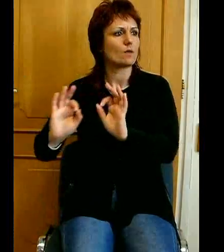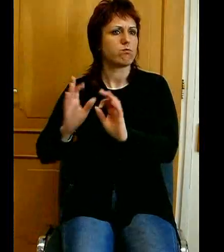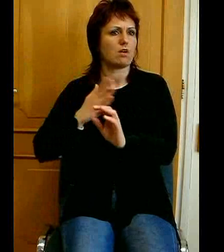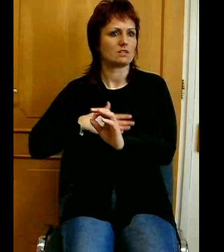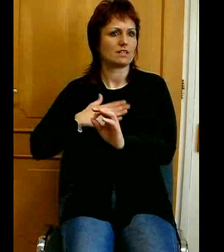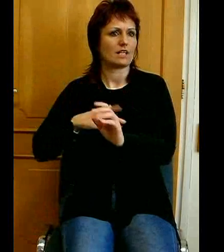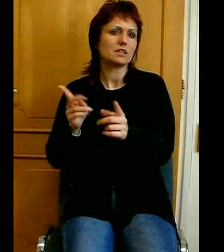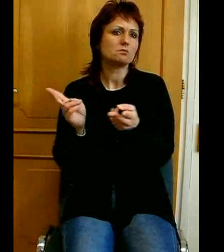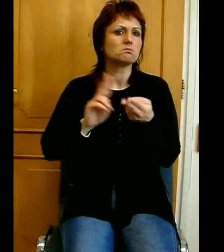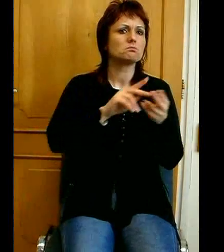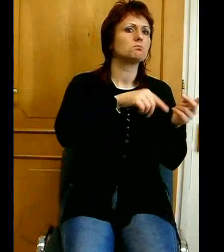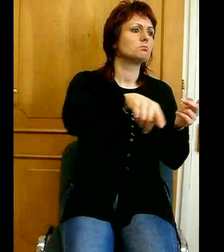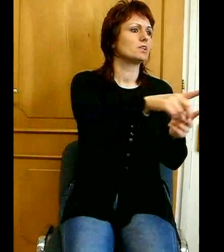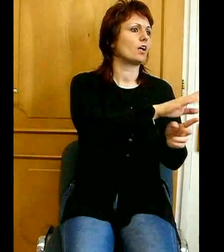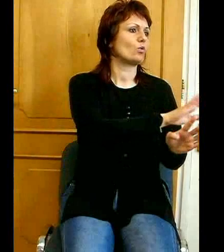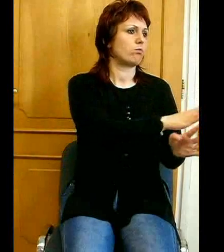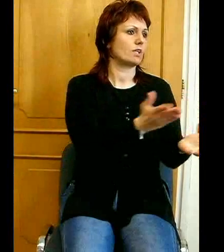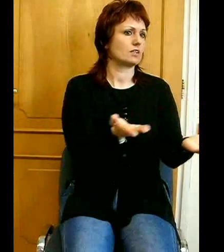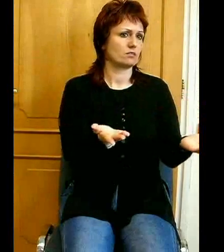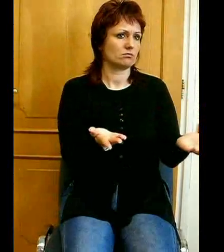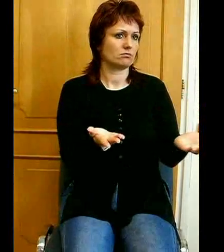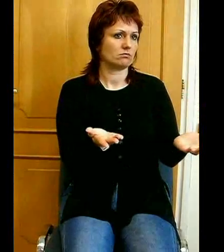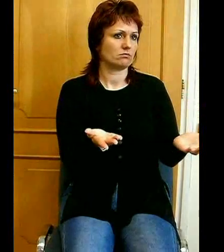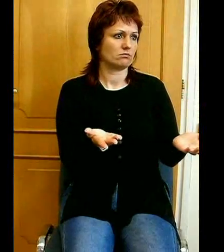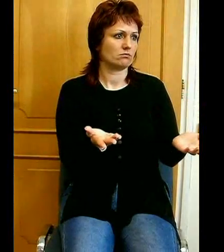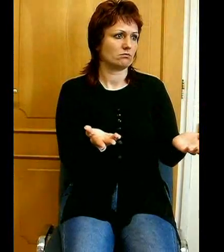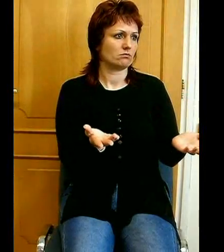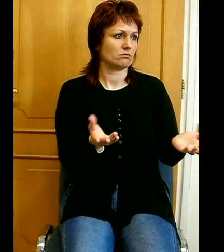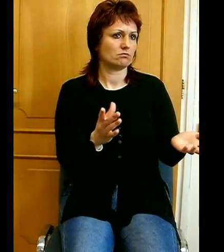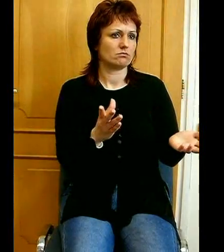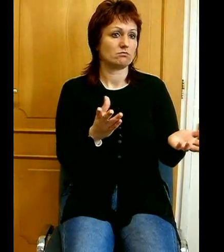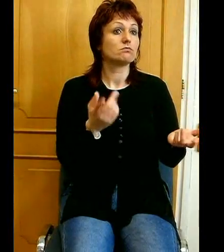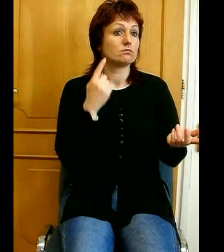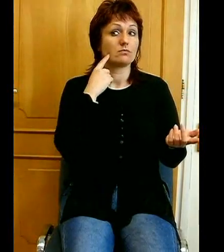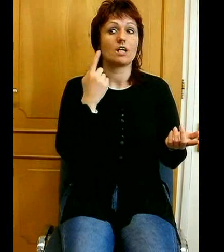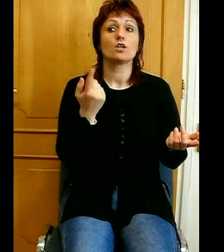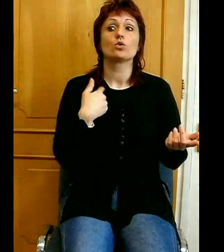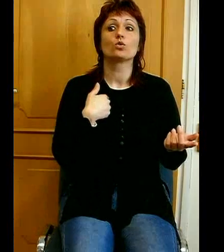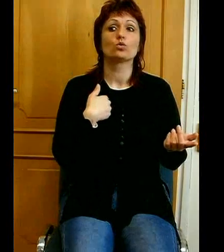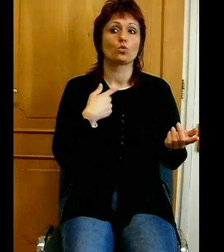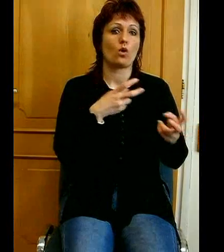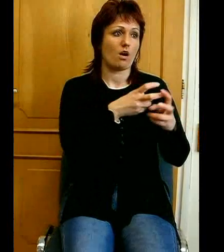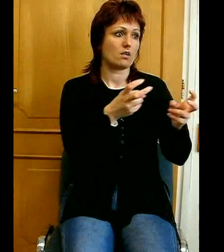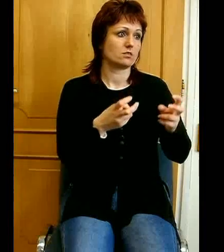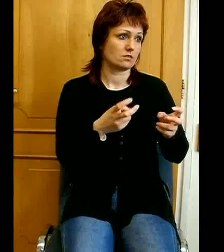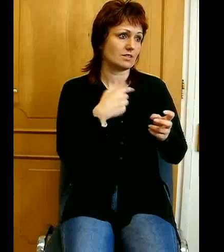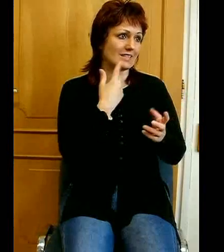vétette a többi állatot. Mi tudjuk a Szenti Ilásból, hogy ő megtudt